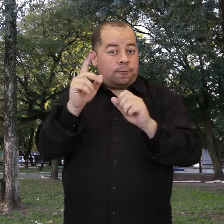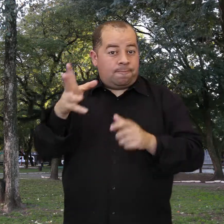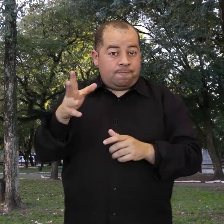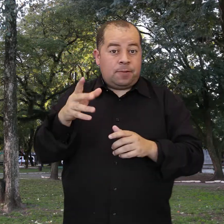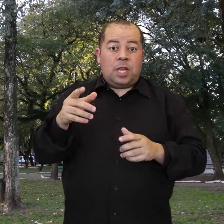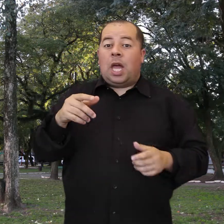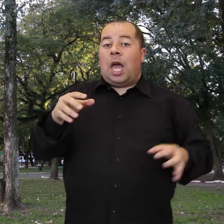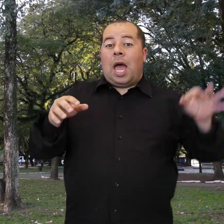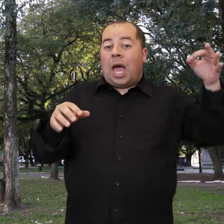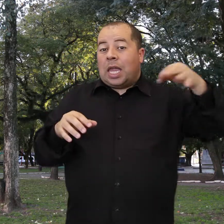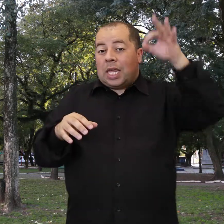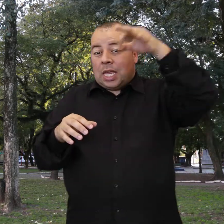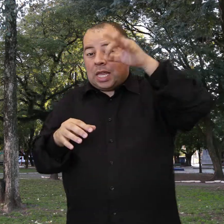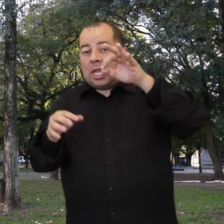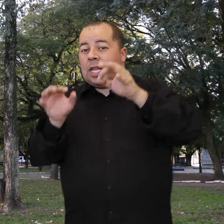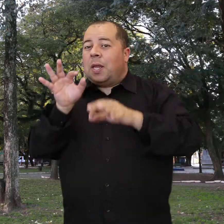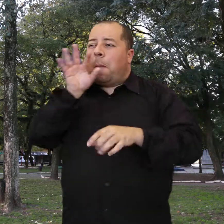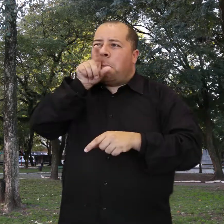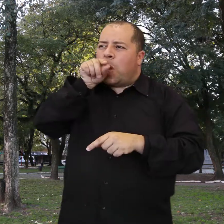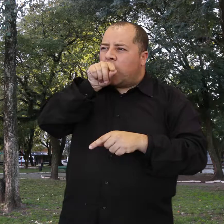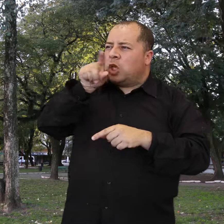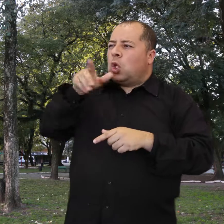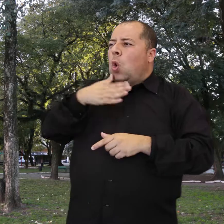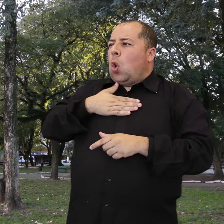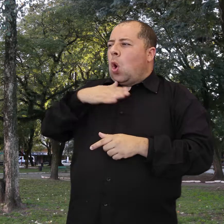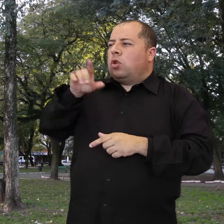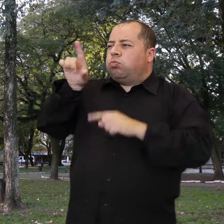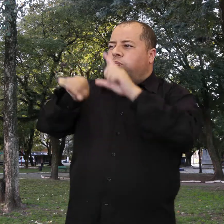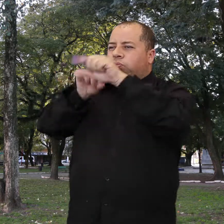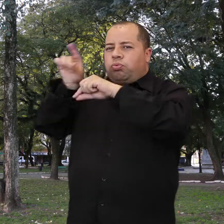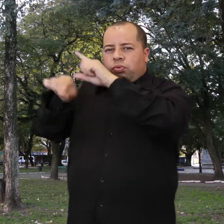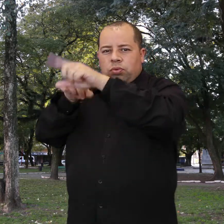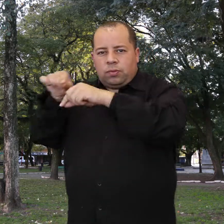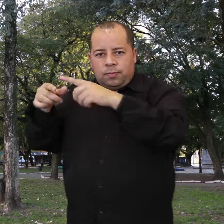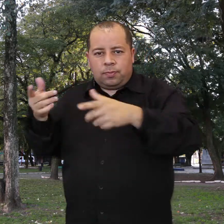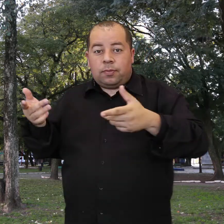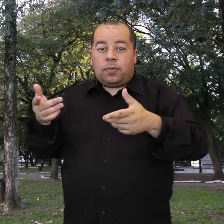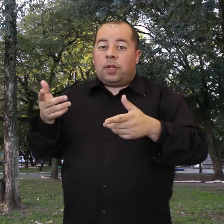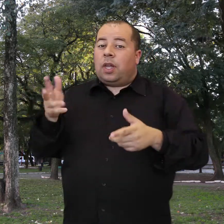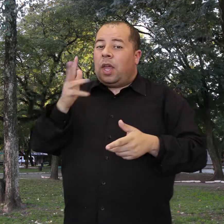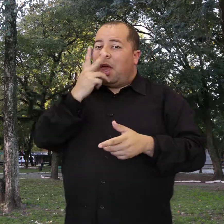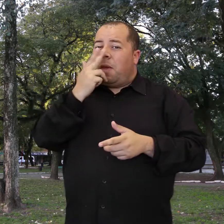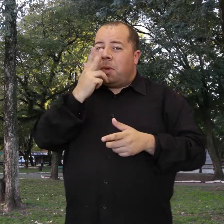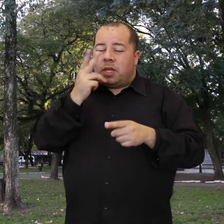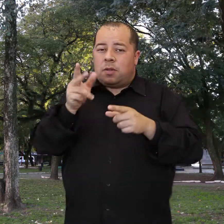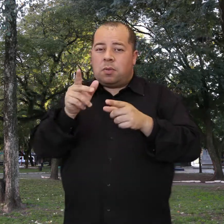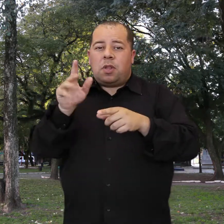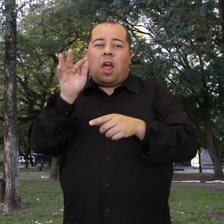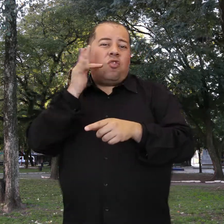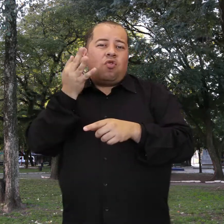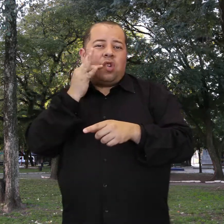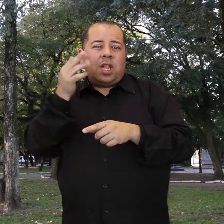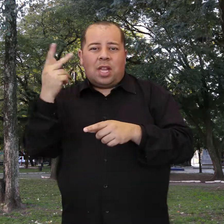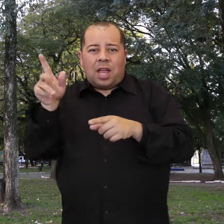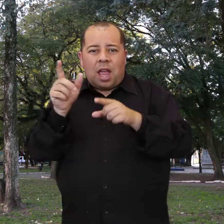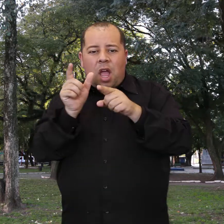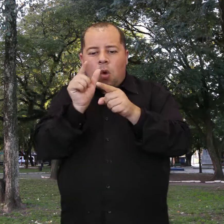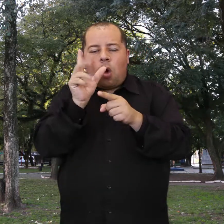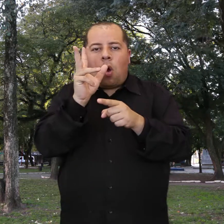e pássaros adoram suas flores. Na primavera os frutos aparecem em forma de vagens. E